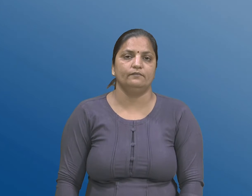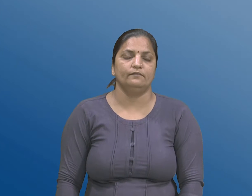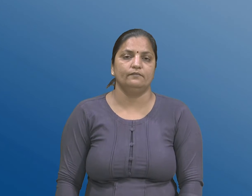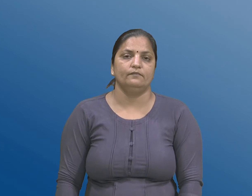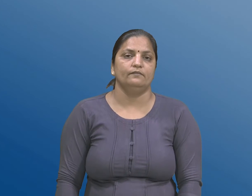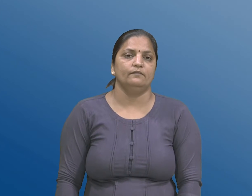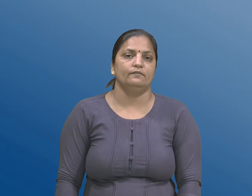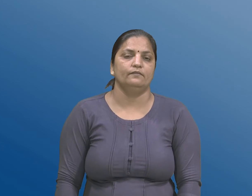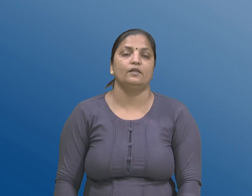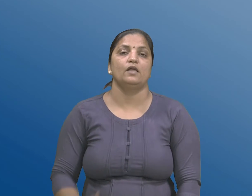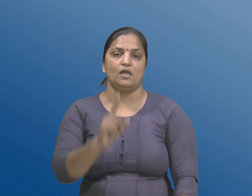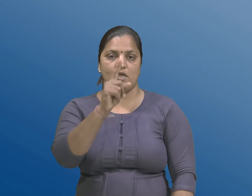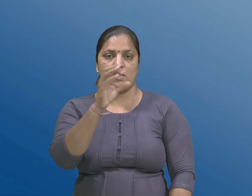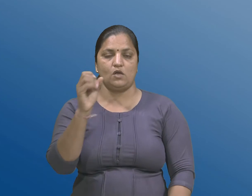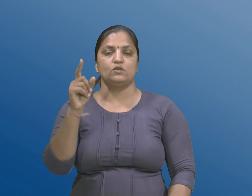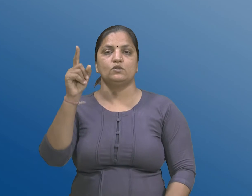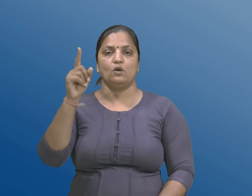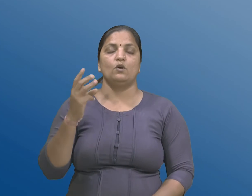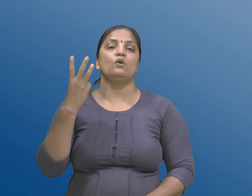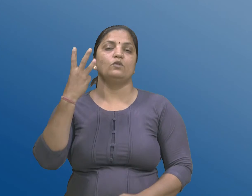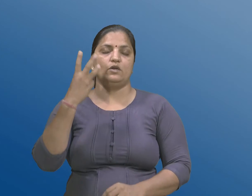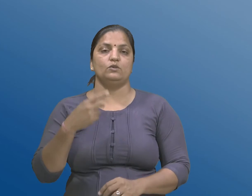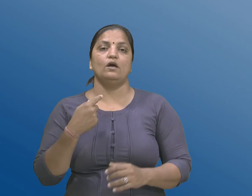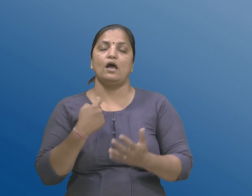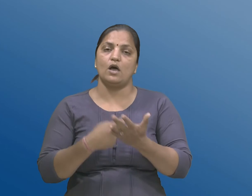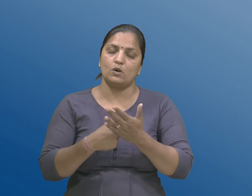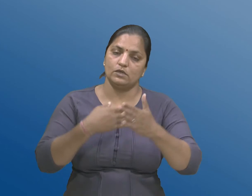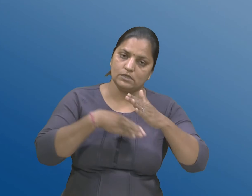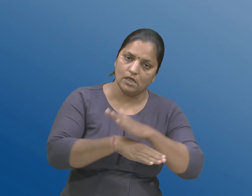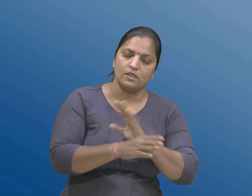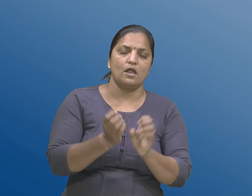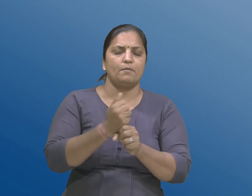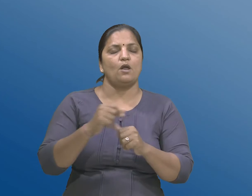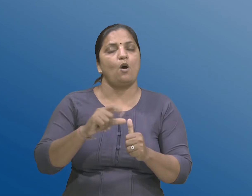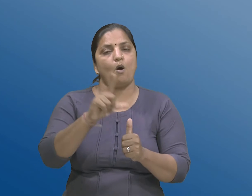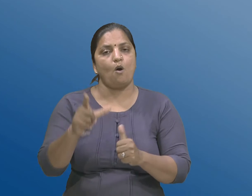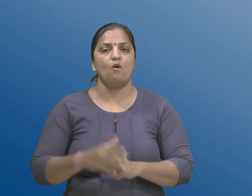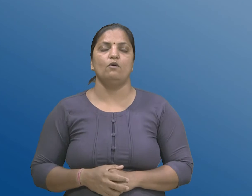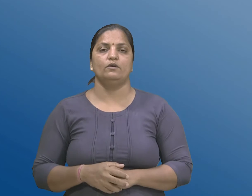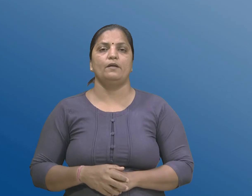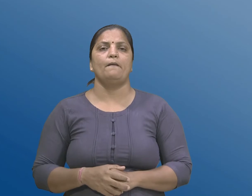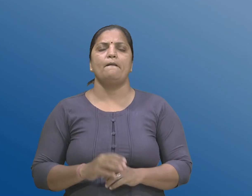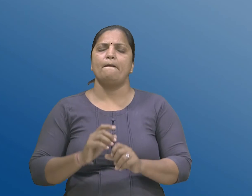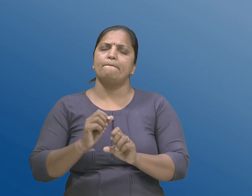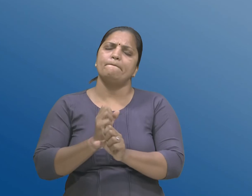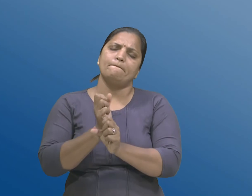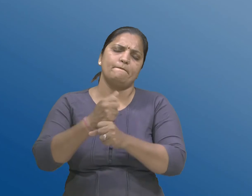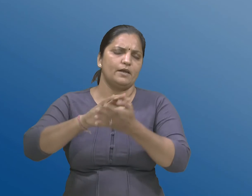सो नू त्रीजू आ अधीनियम हिटल बनावायल दरेक नियम ते बनी गया पची तरतज